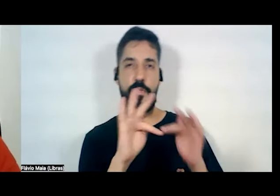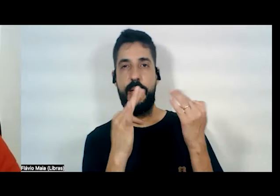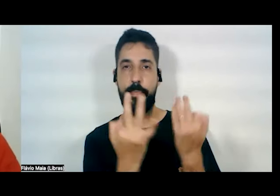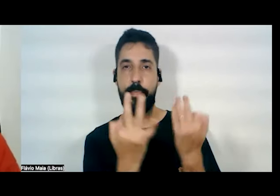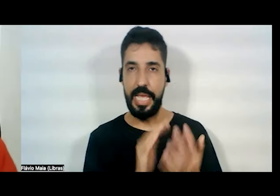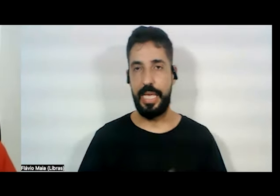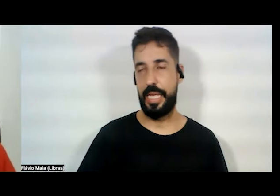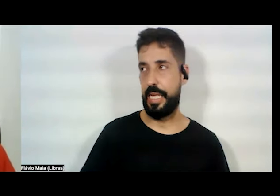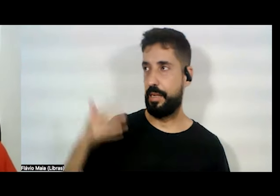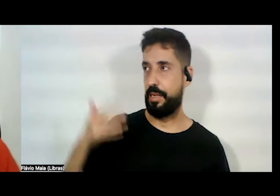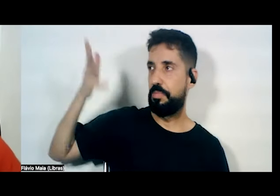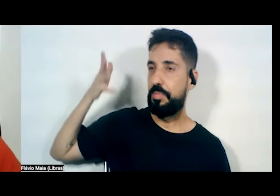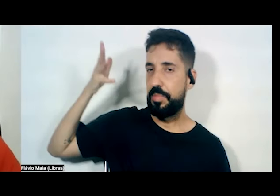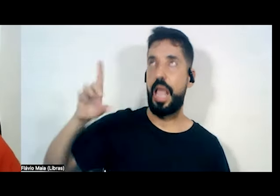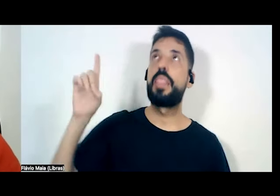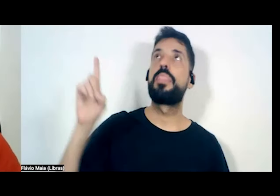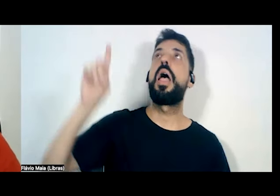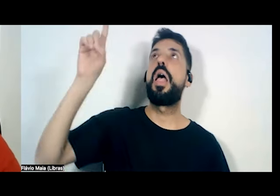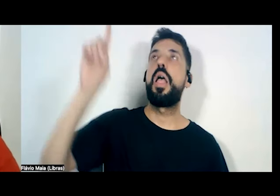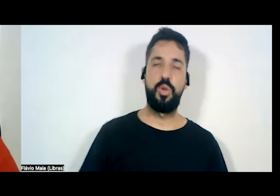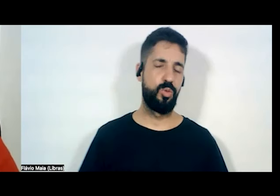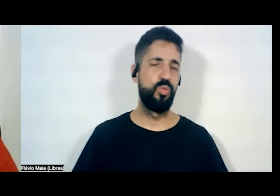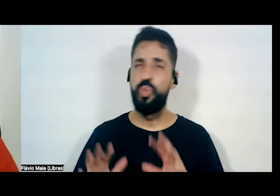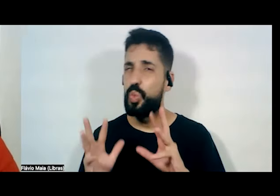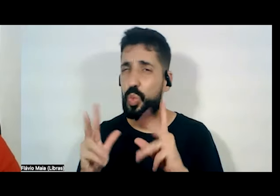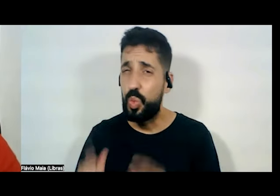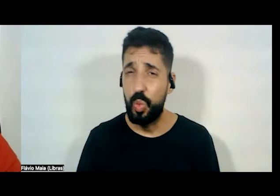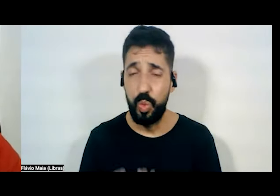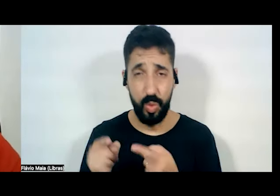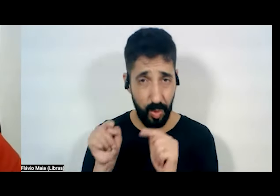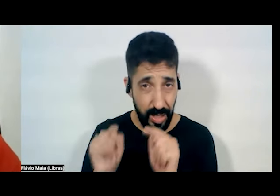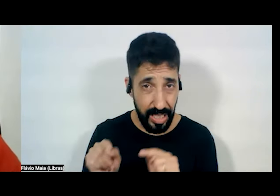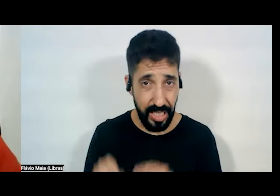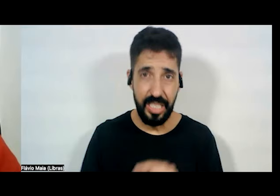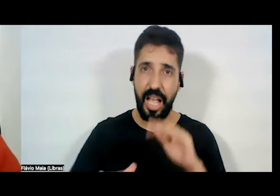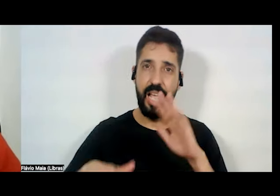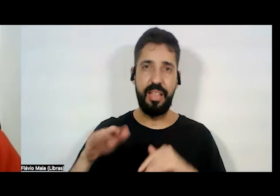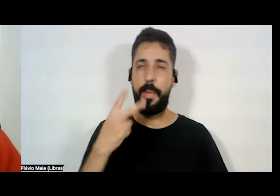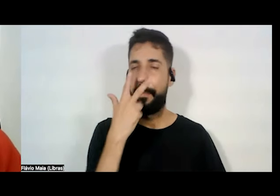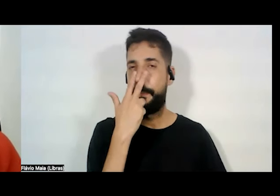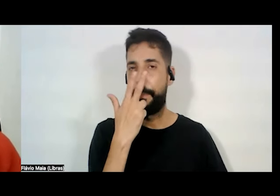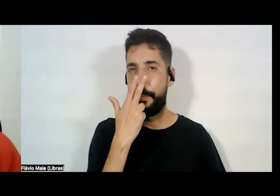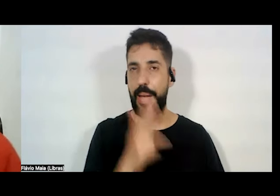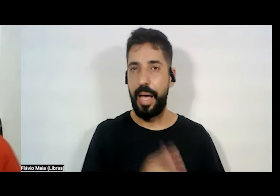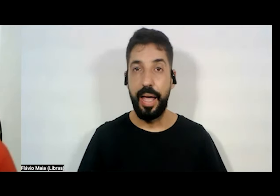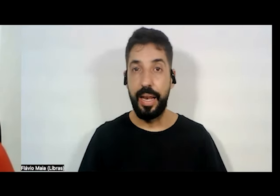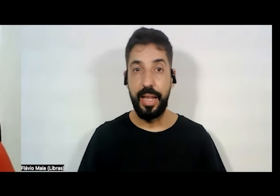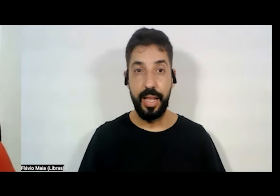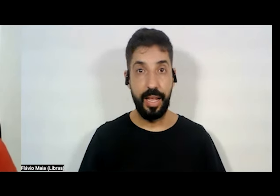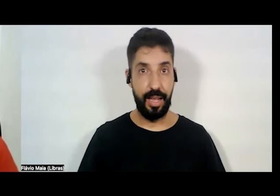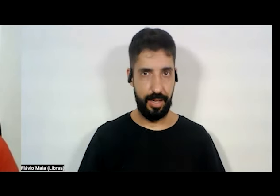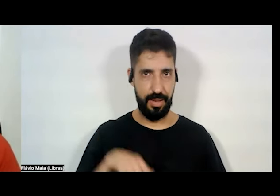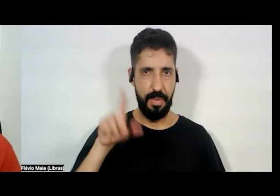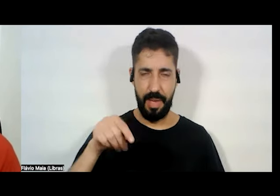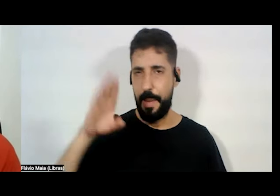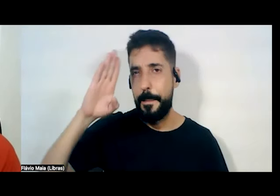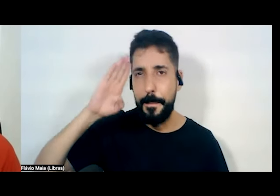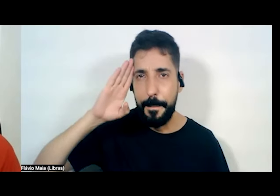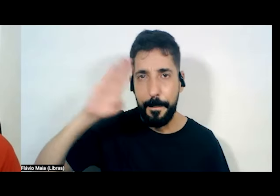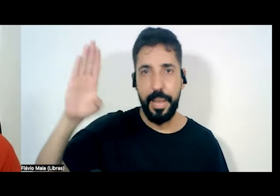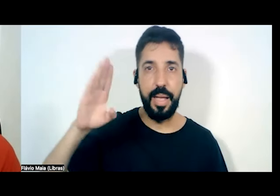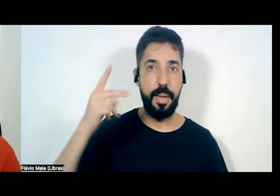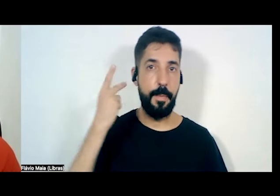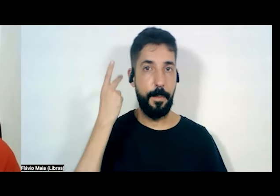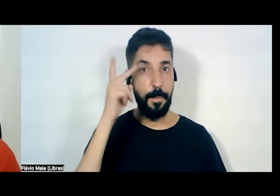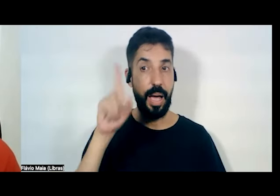discurso de Deus, tudo isso que muitas vezes parece que é dito principalmente para nós mulheres,